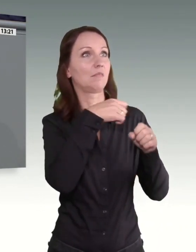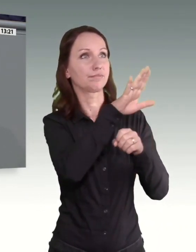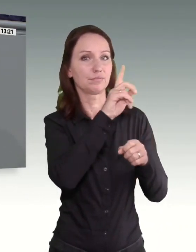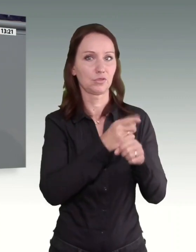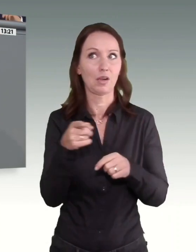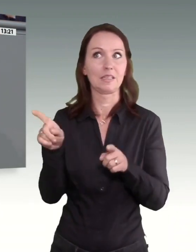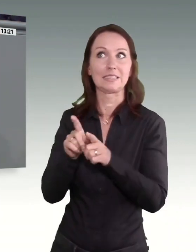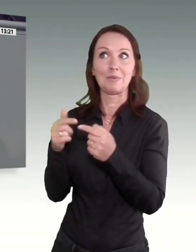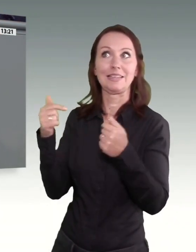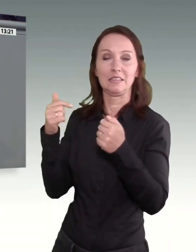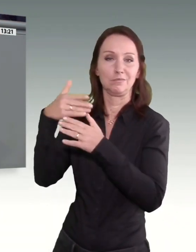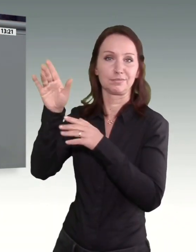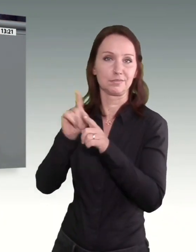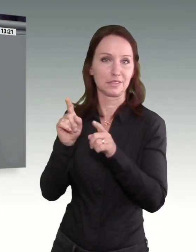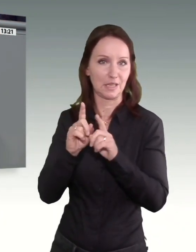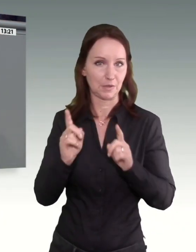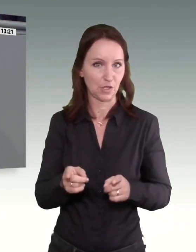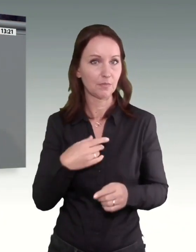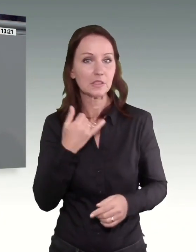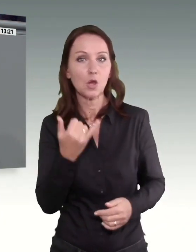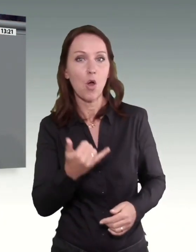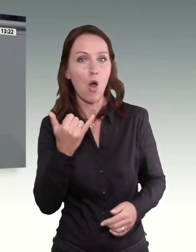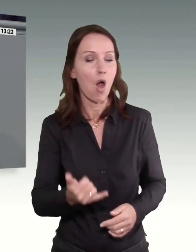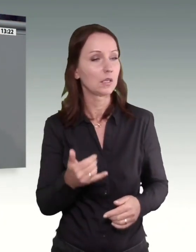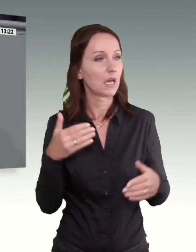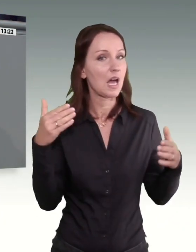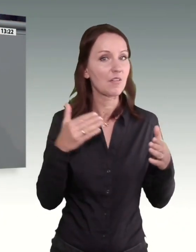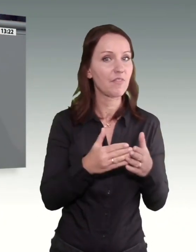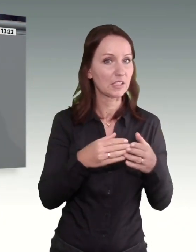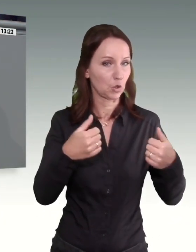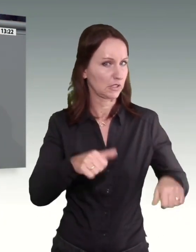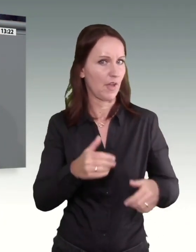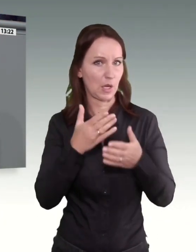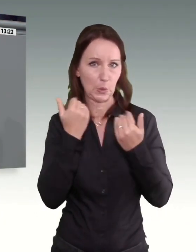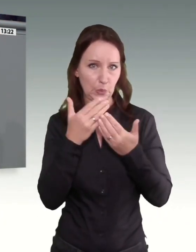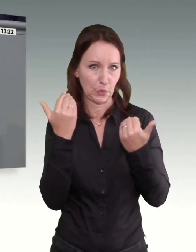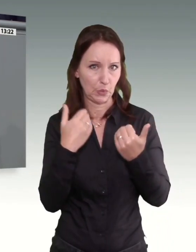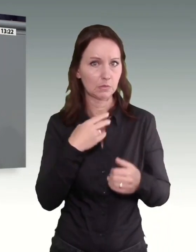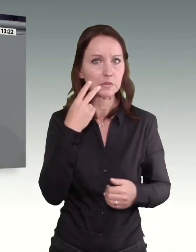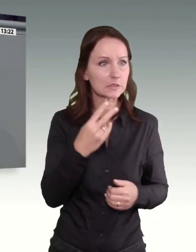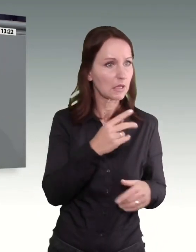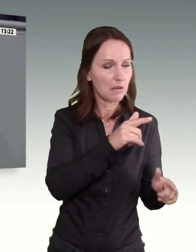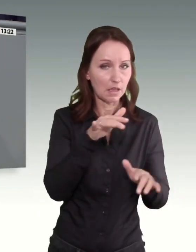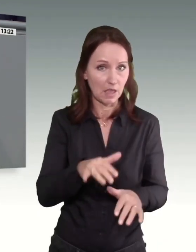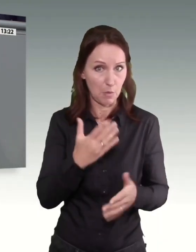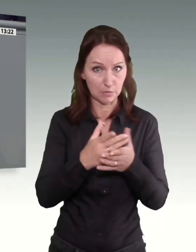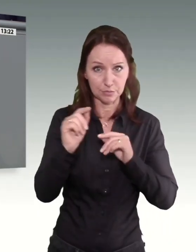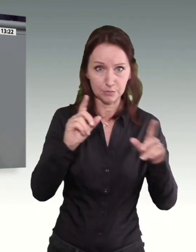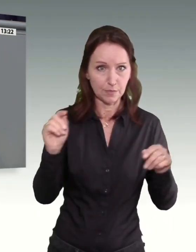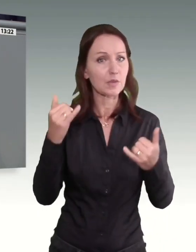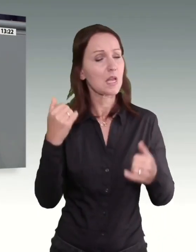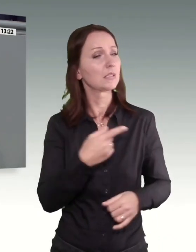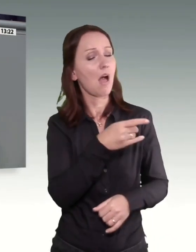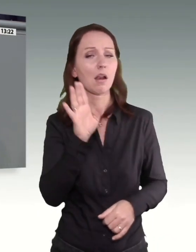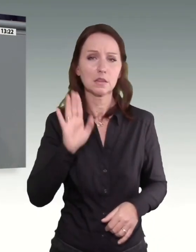Fraktionszwang. Ich sehe jetzt keinen Vertreter hier. Ich weiß nicht, ob sie alle gehen. Sie dürfen also endlich couragiert ausscheren und